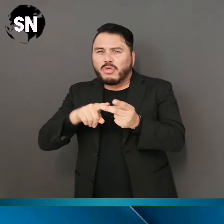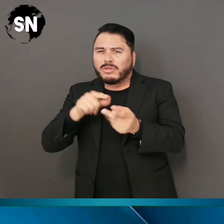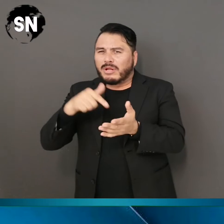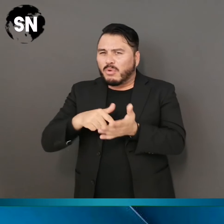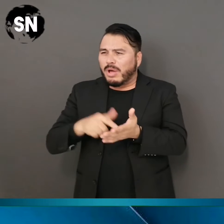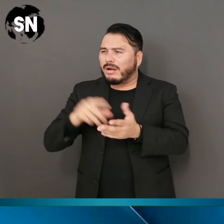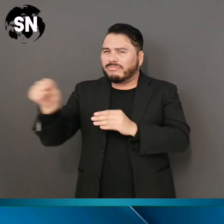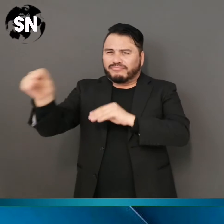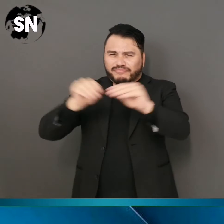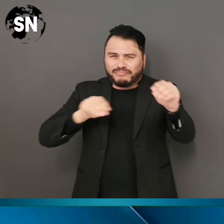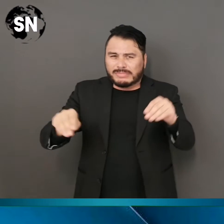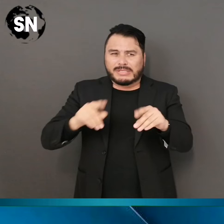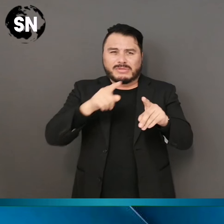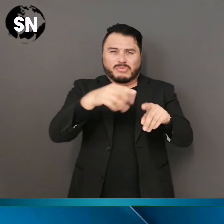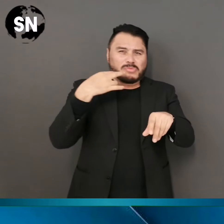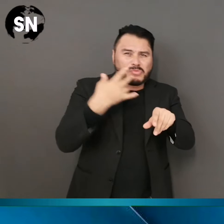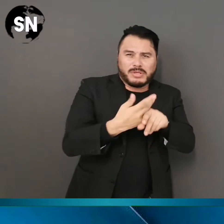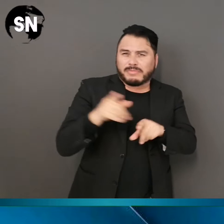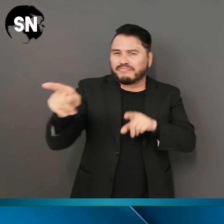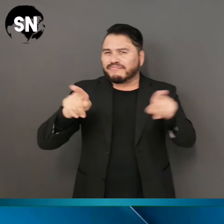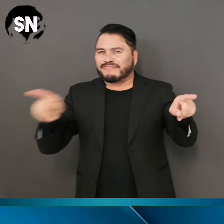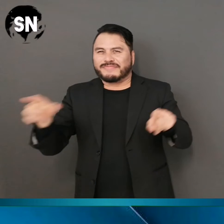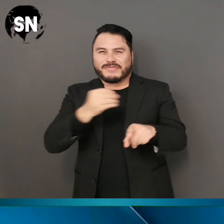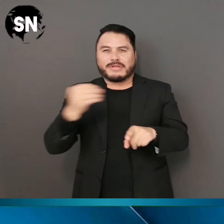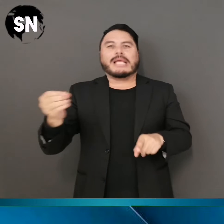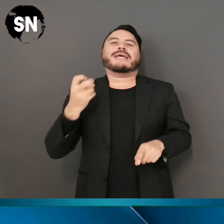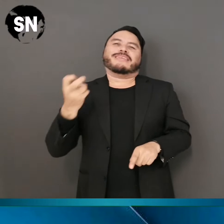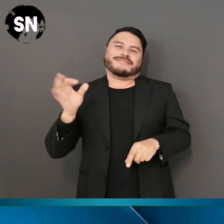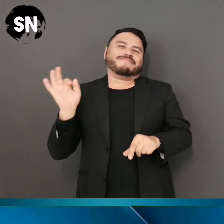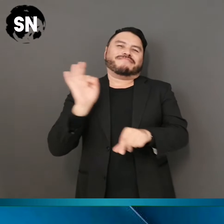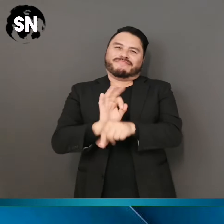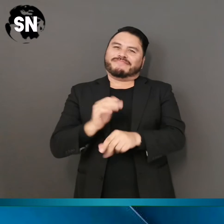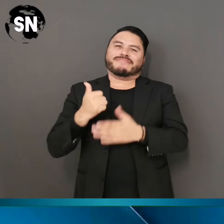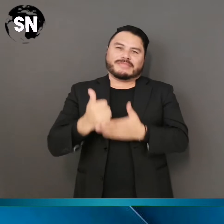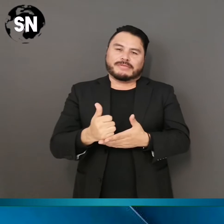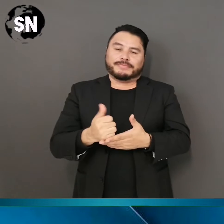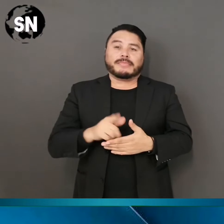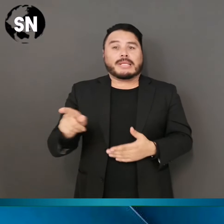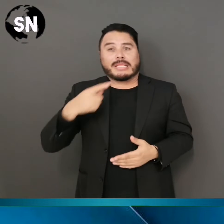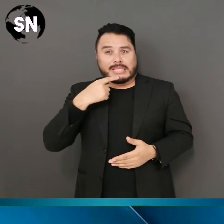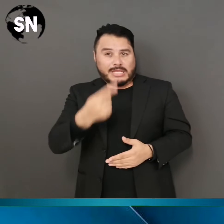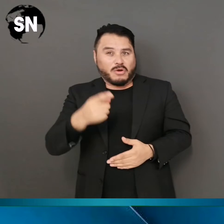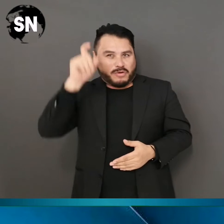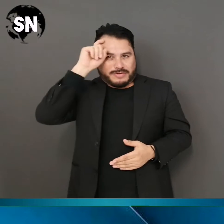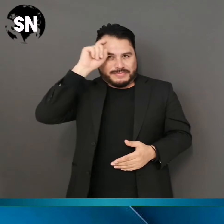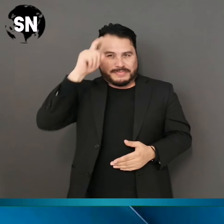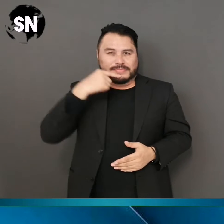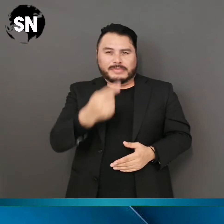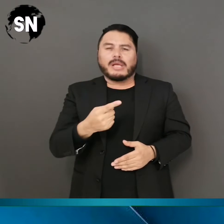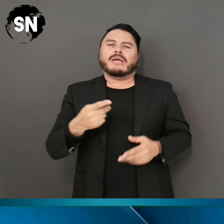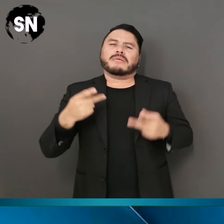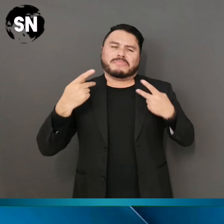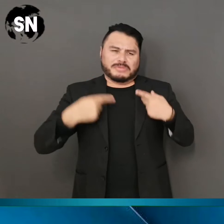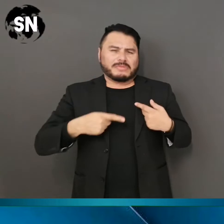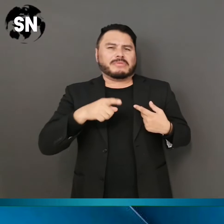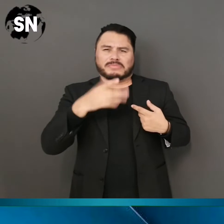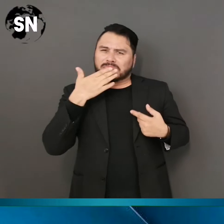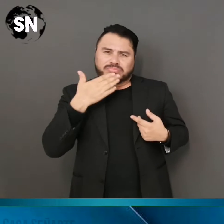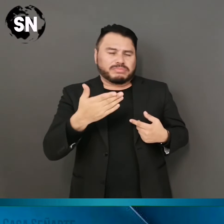otros. El doctor López-Gatell añadió, la buena noticia es que se está haciendo más lenta la epidemia, pero